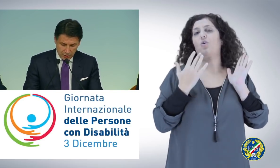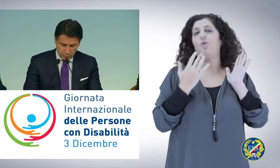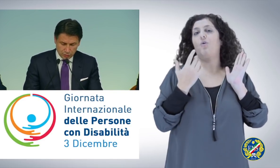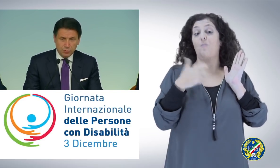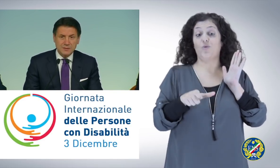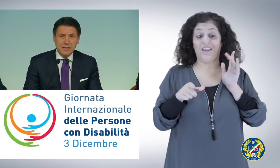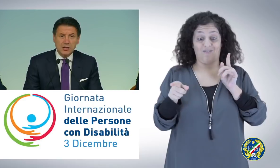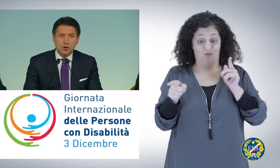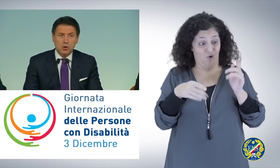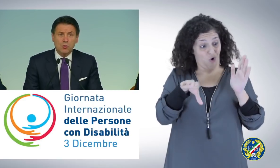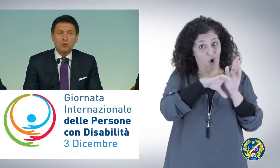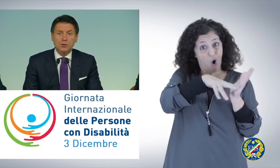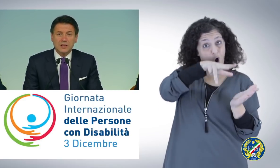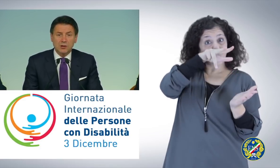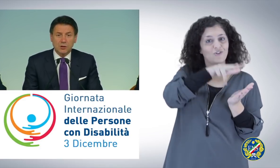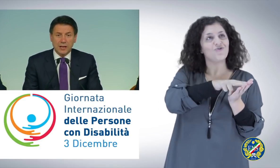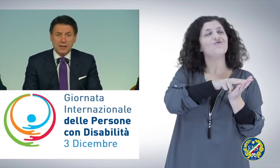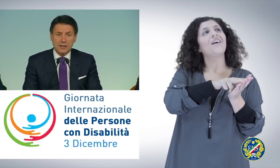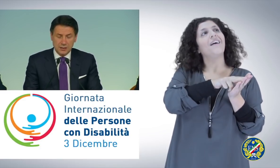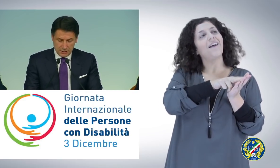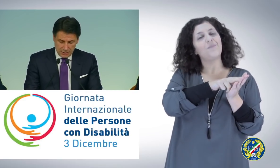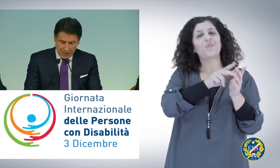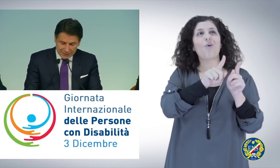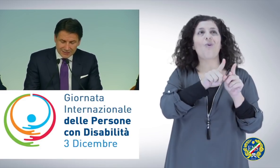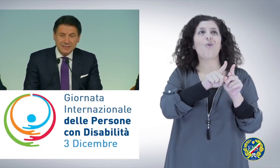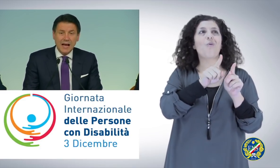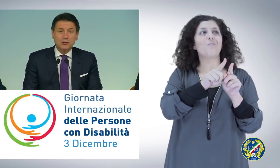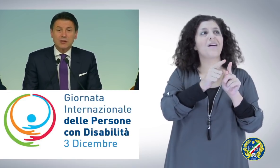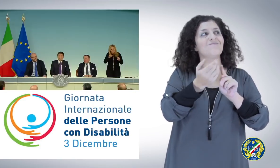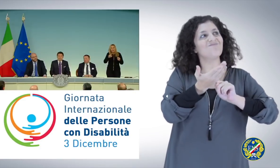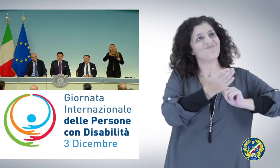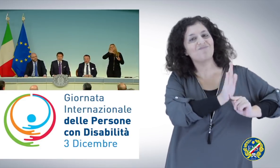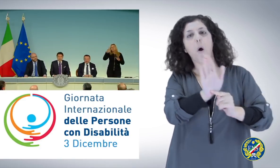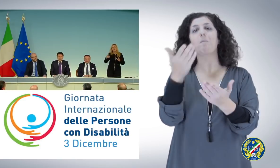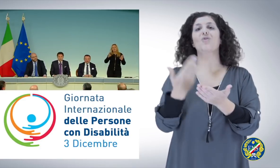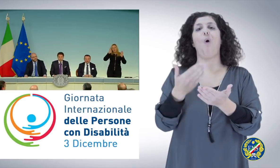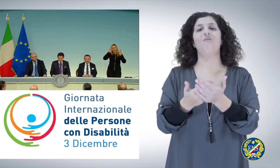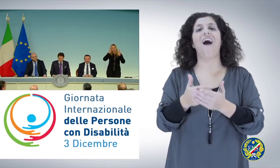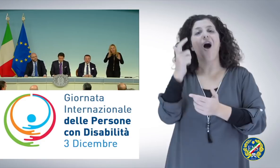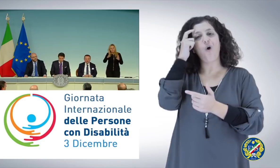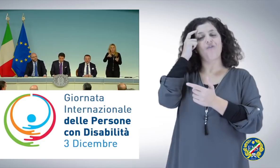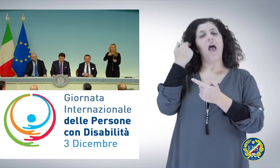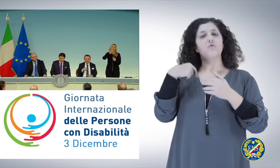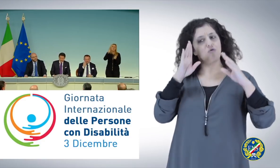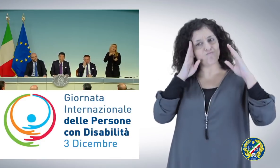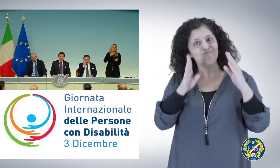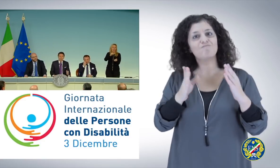questo passaggio un ulteriore attestato dell'attenzione di questo Governo e della